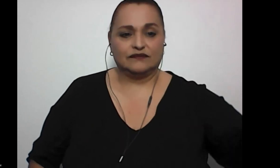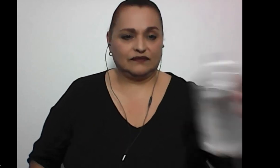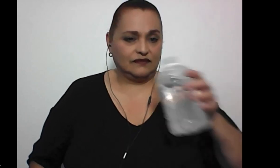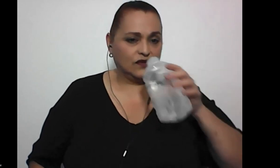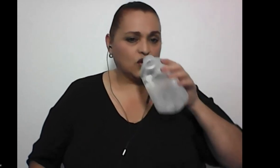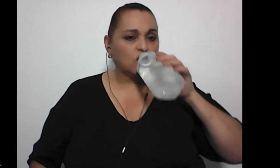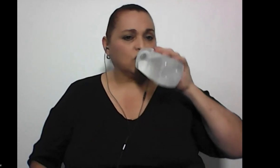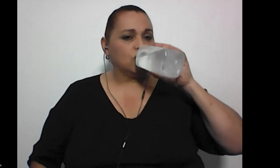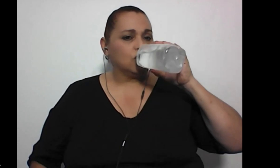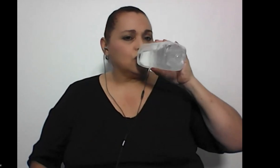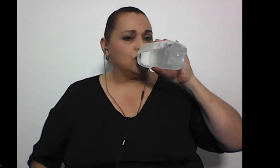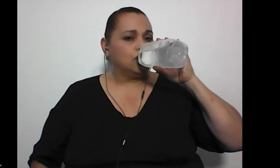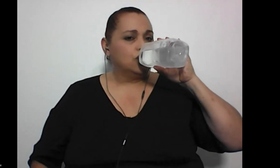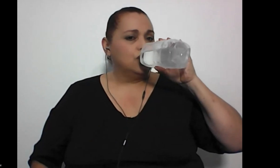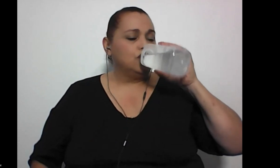gracias al